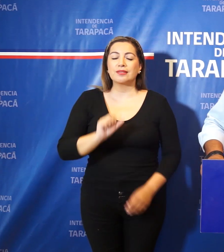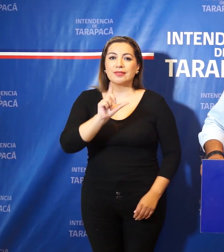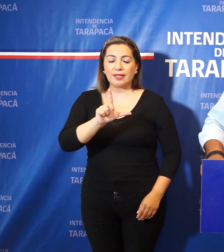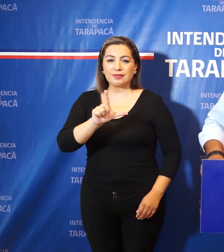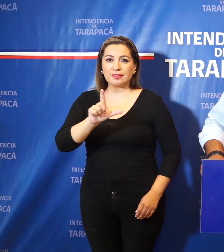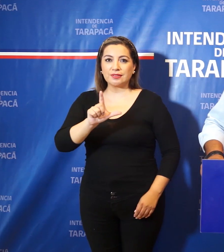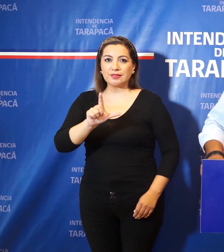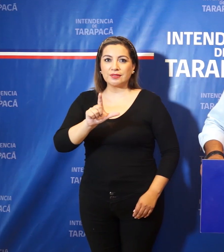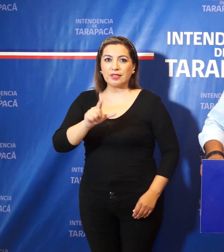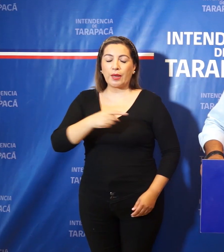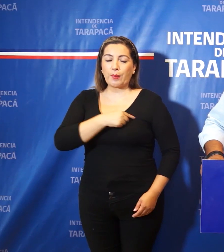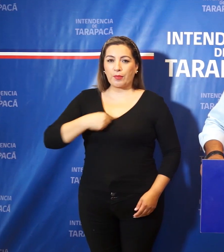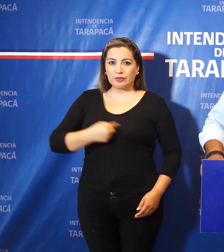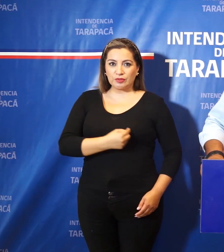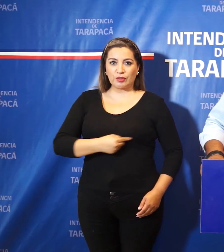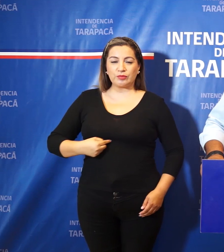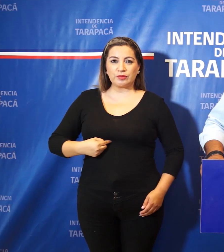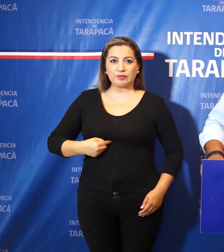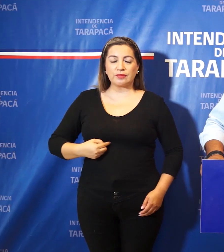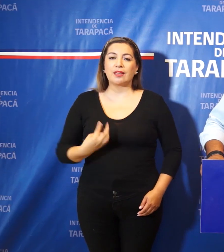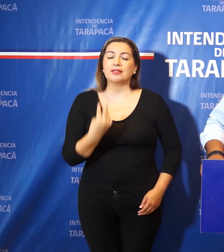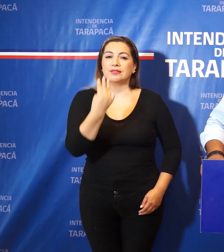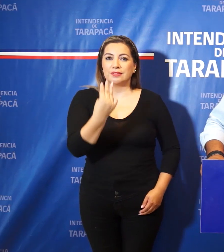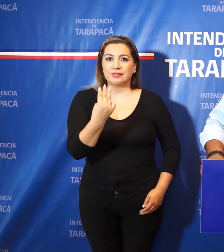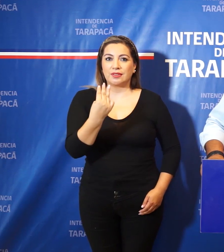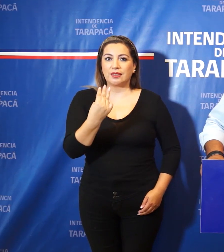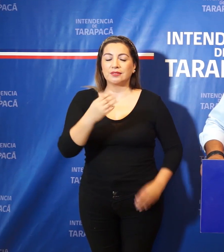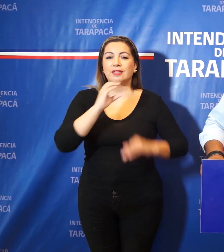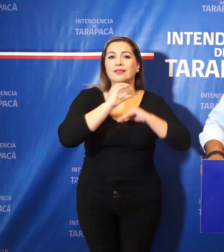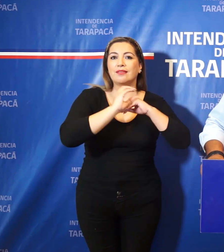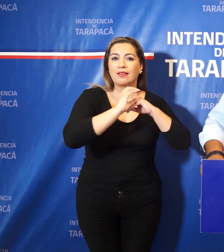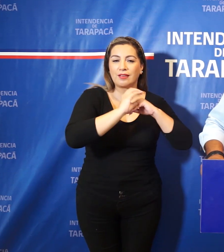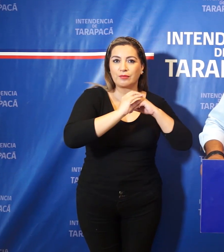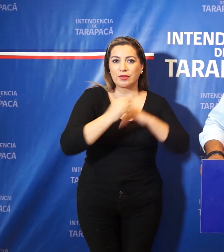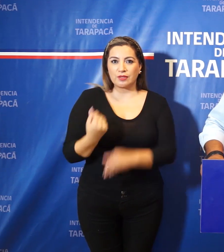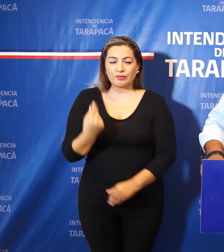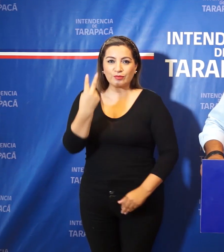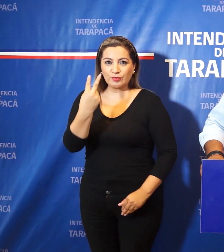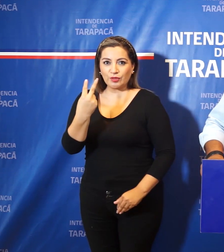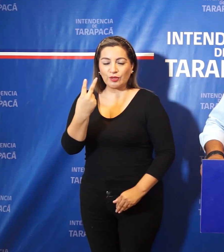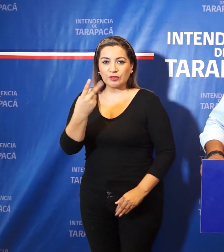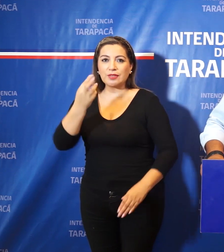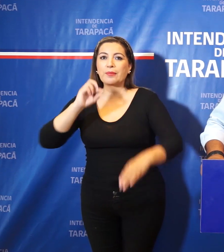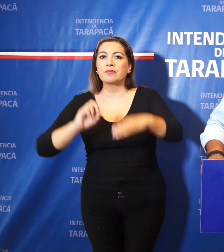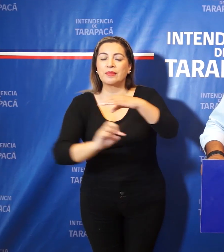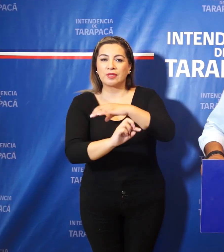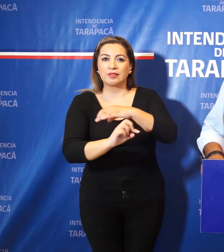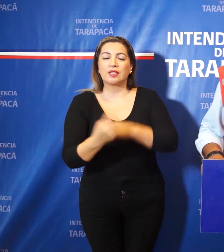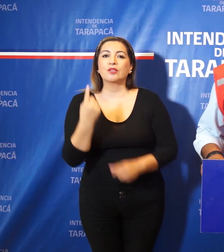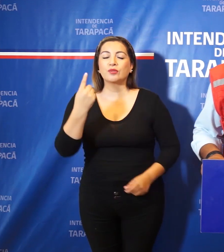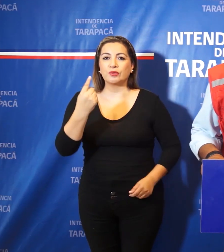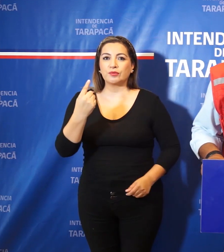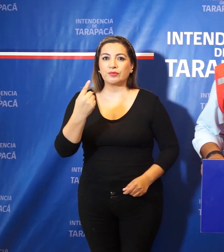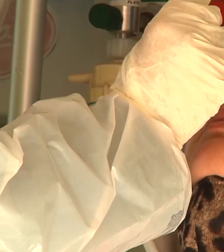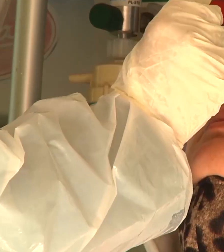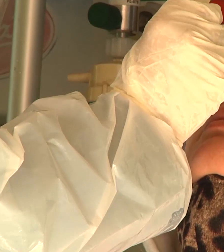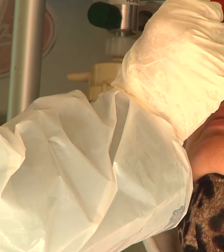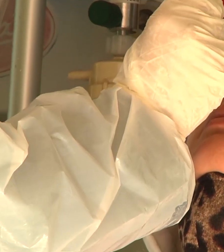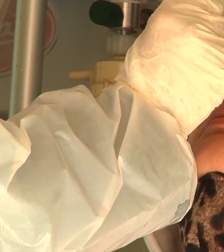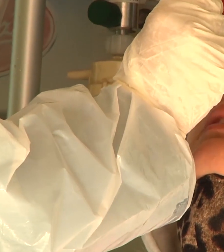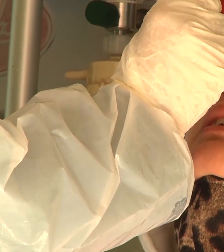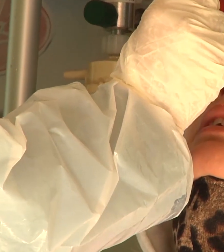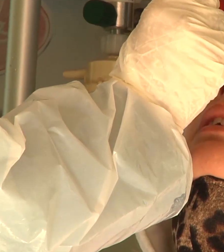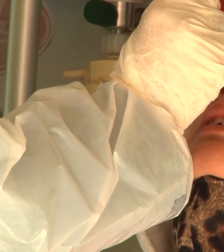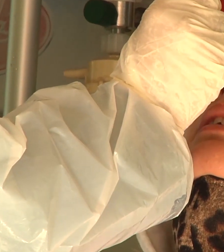7 a la comuna de Pozo Almonte, 3 a la comuna de Camiña, 2 a la comuna de Pica, 1 a la comuna de Guara.